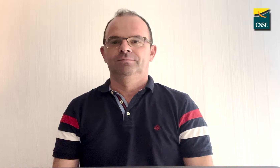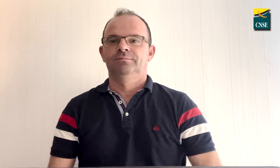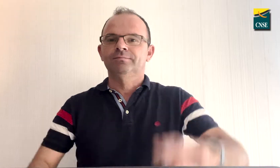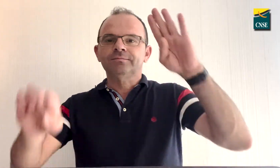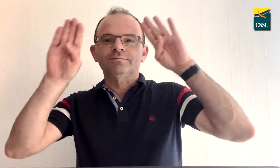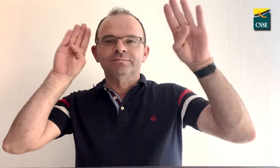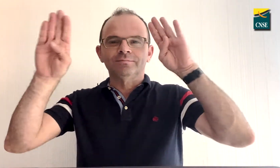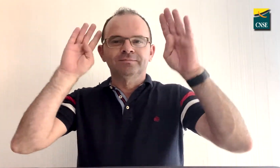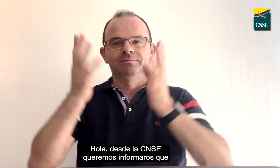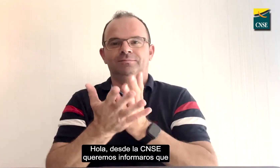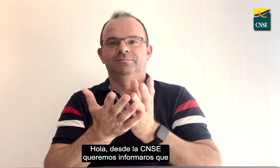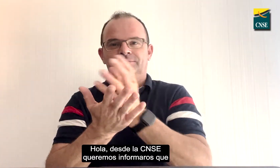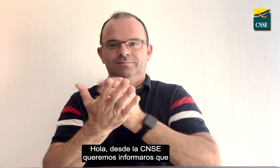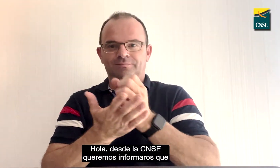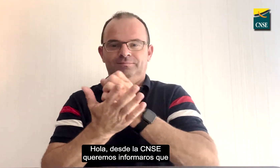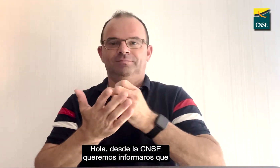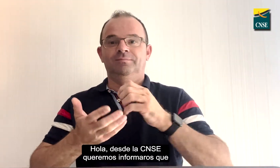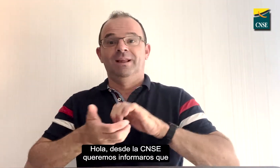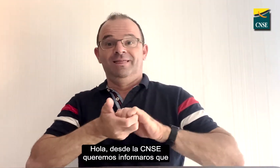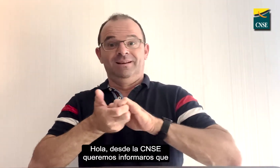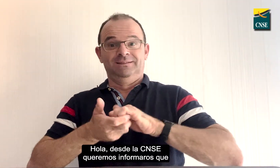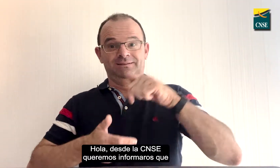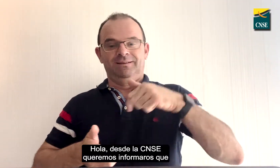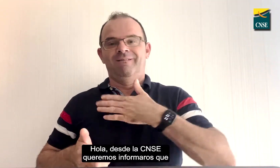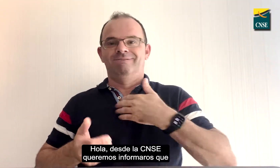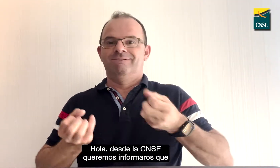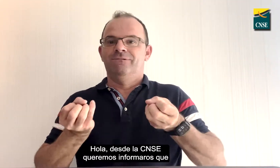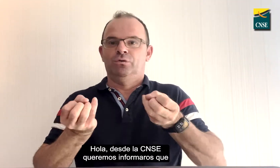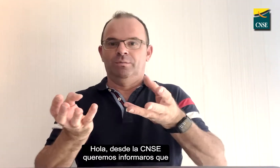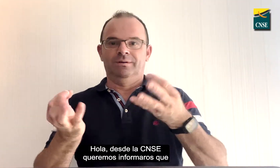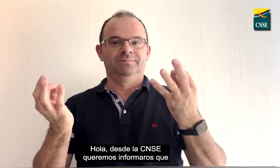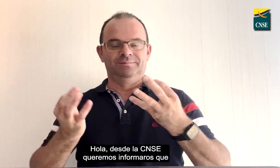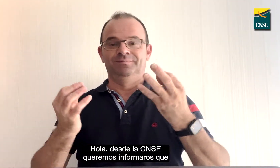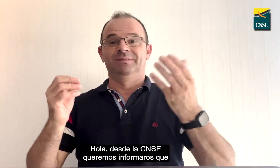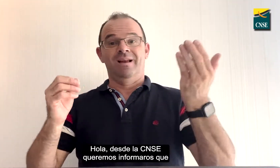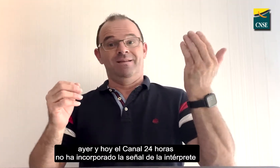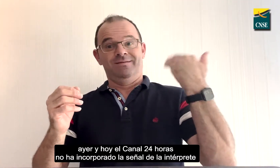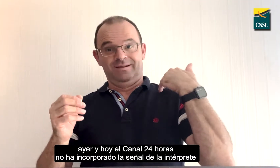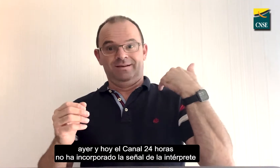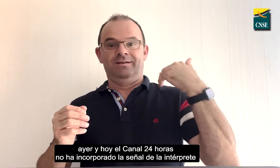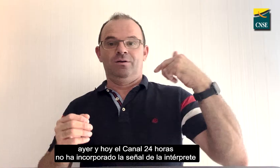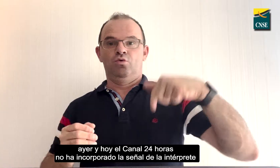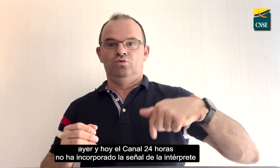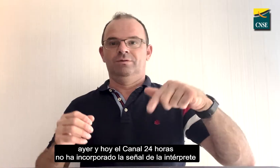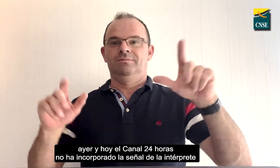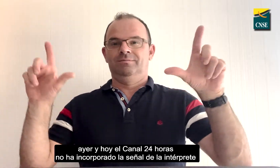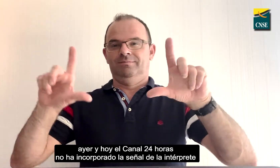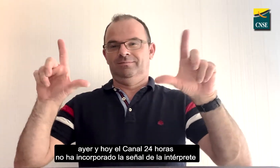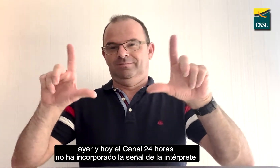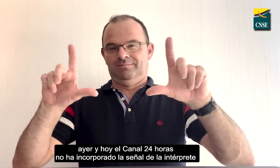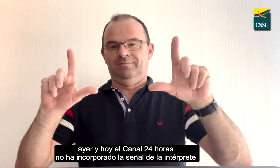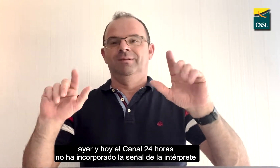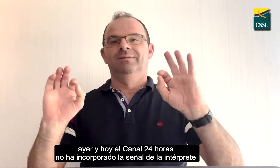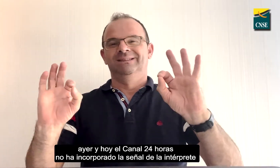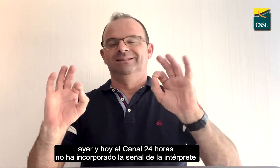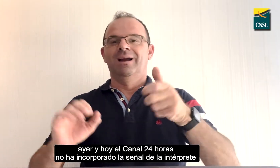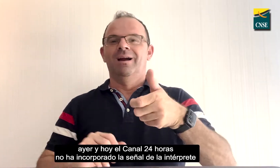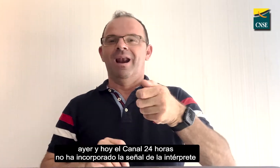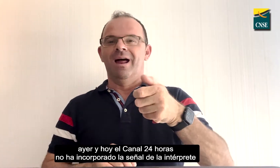Hola, desde la CNSE queremos informaros de que tanto ayer como hoy el canal 24 horas no ha